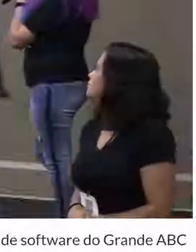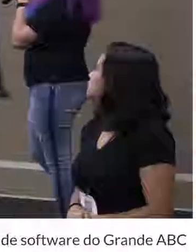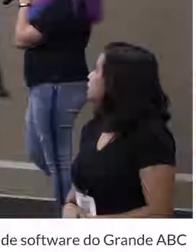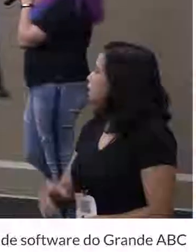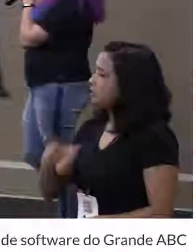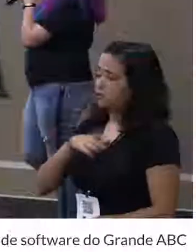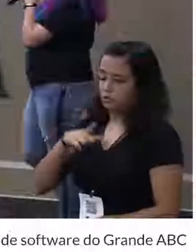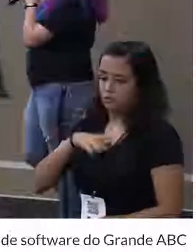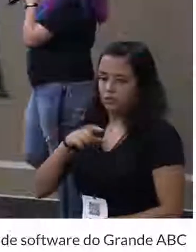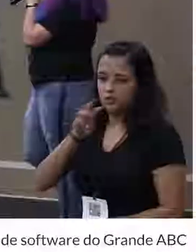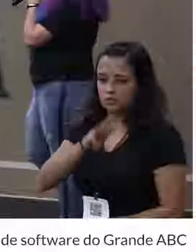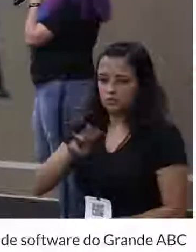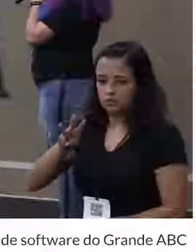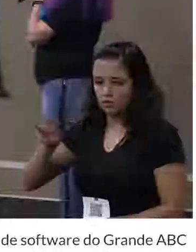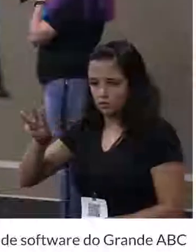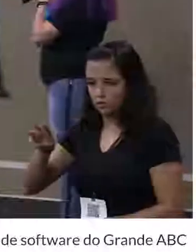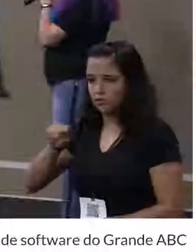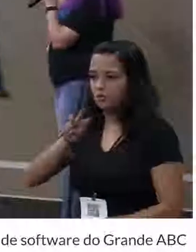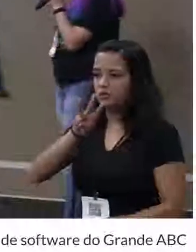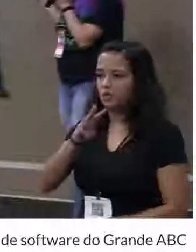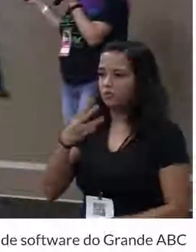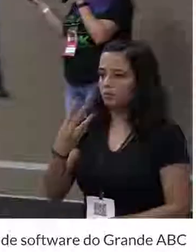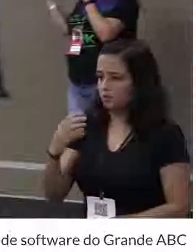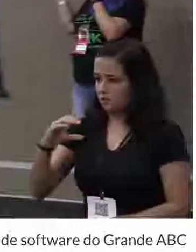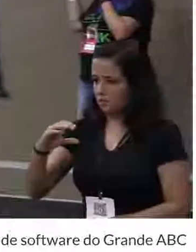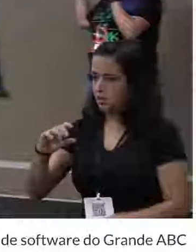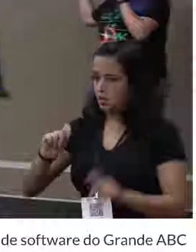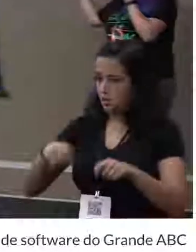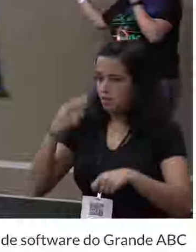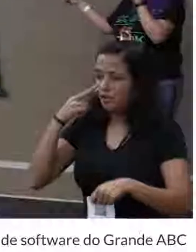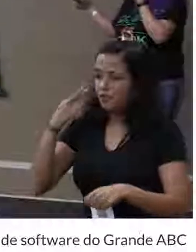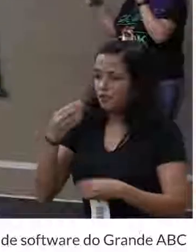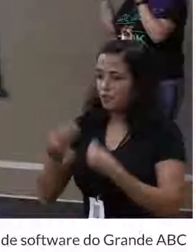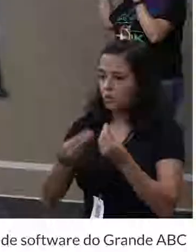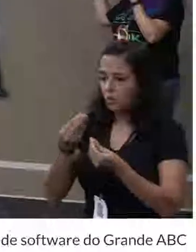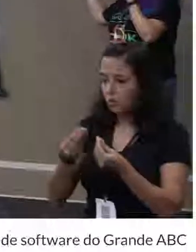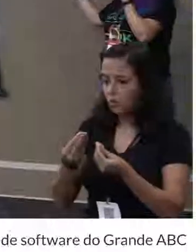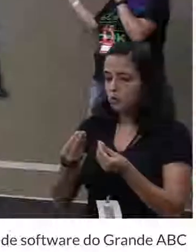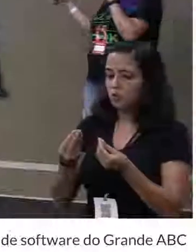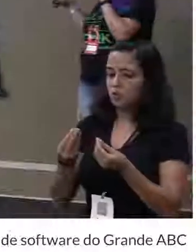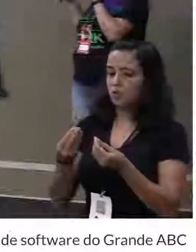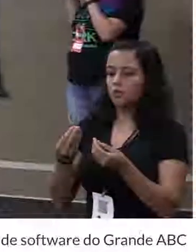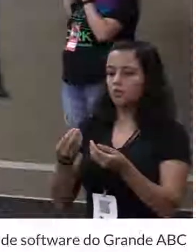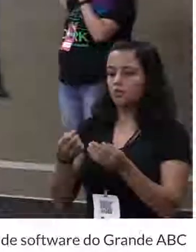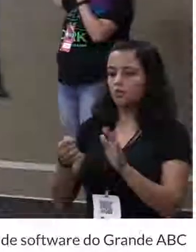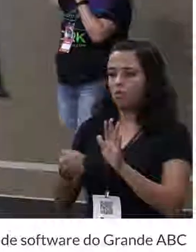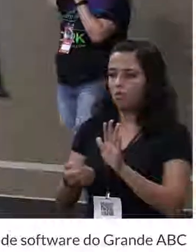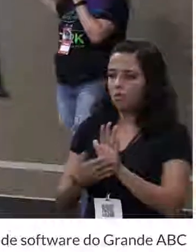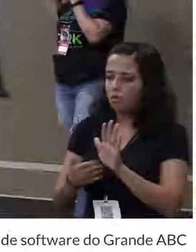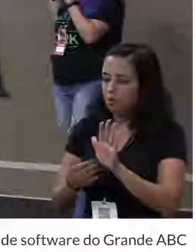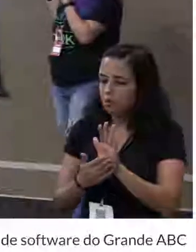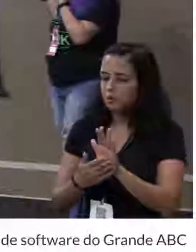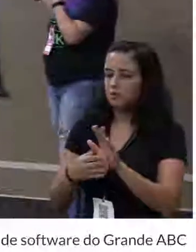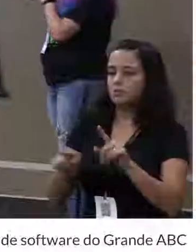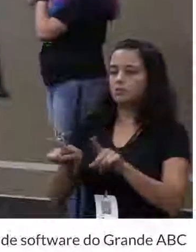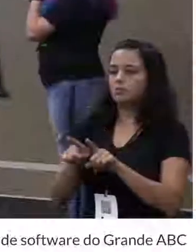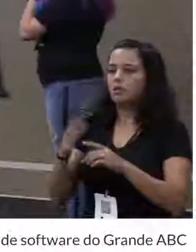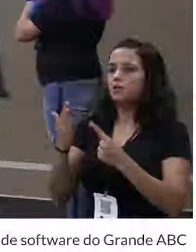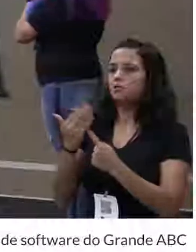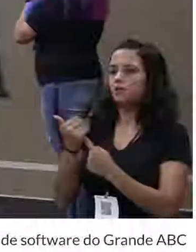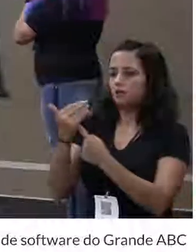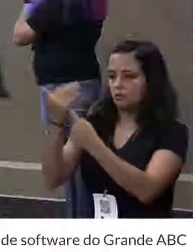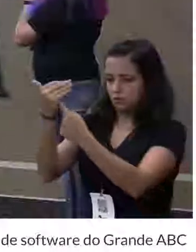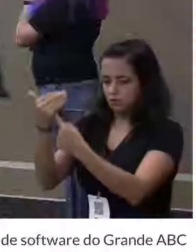Existe o site do W3C onde você consegue ver em que nível que está, todas as recomendações, todos os estágios, todas as tecnologias.